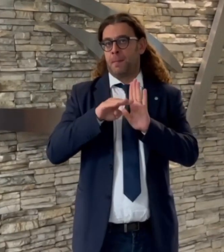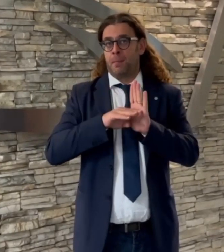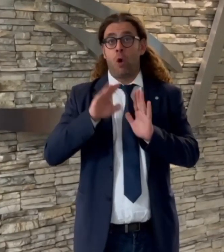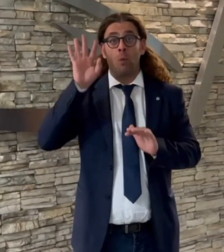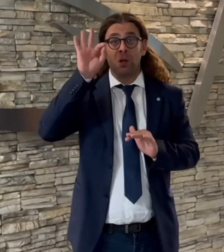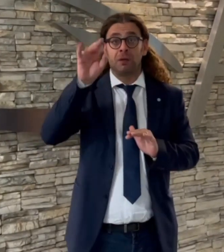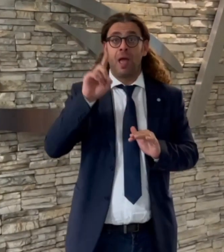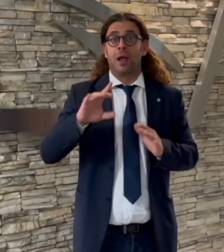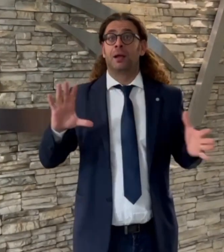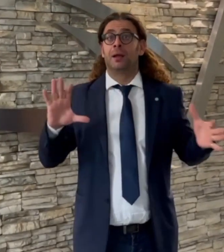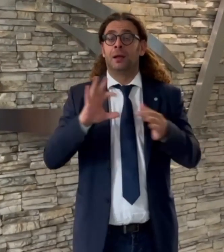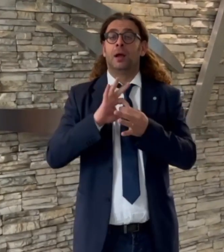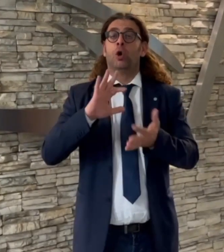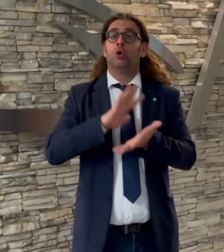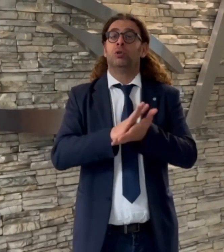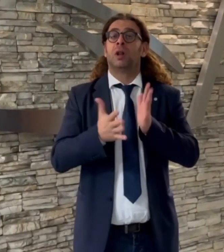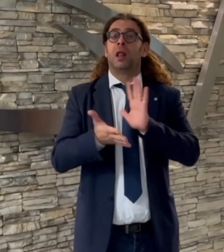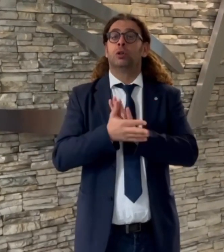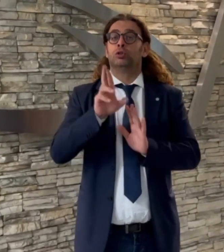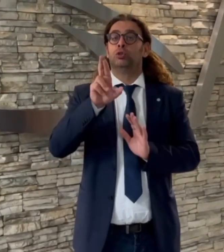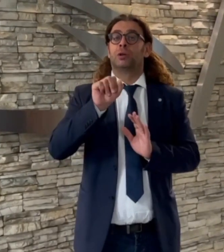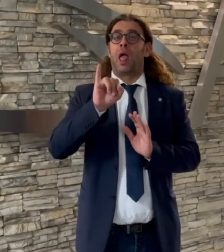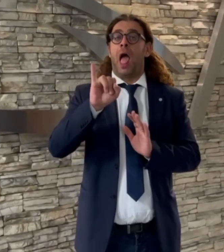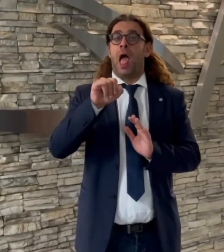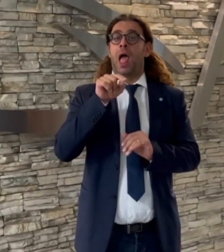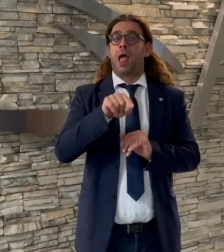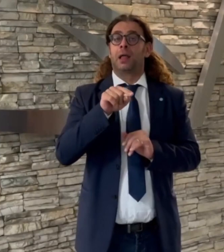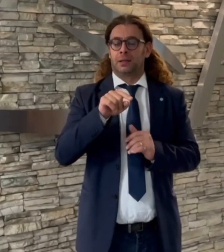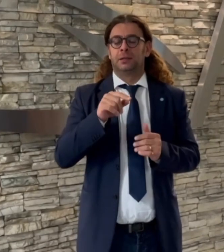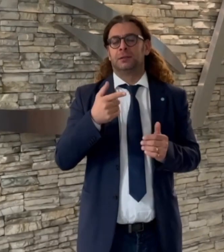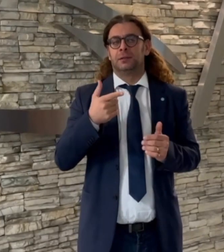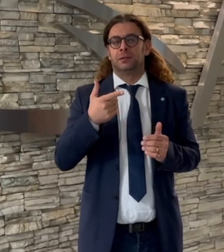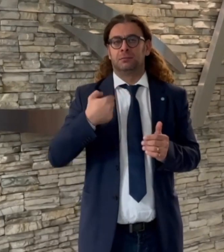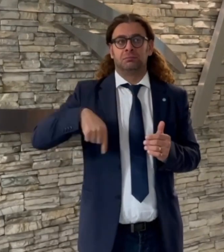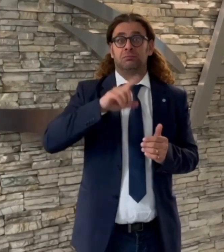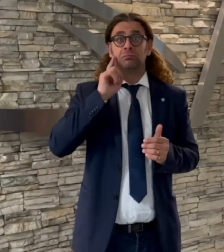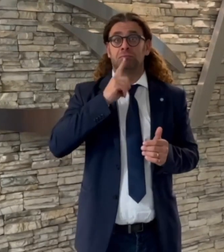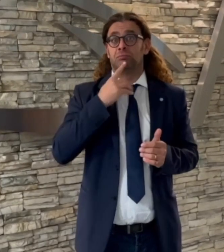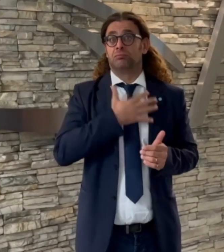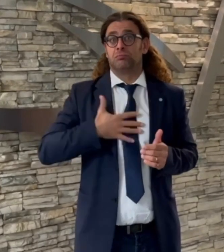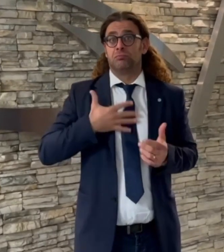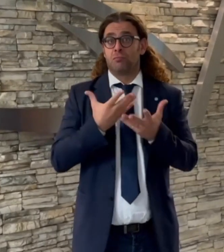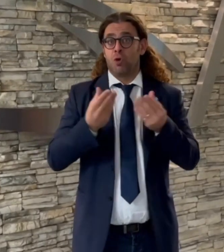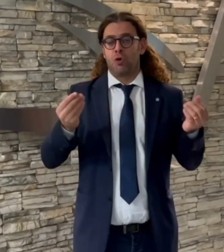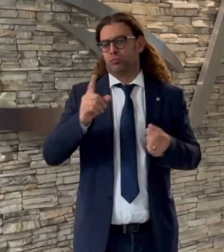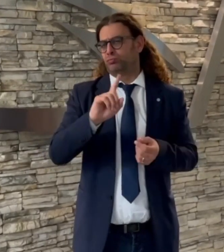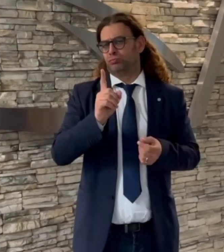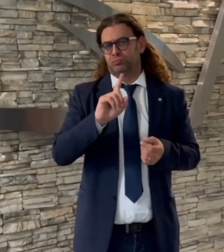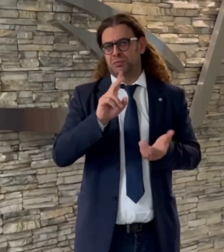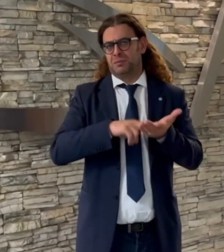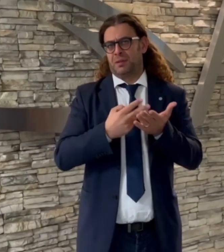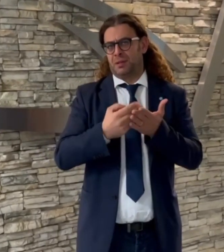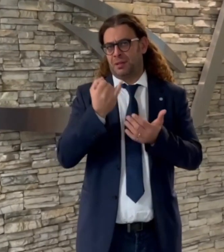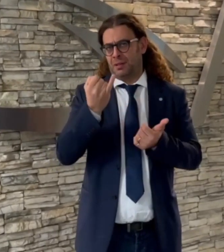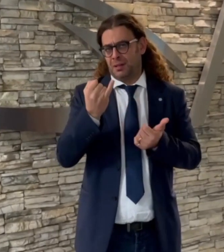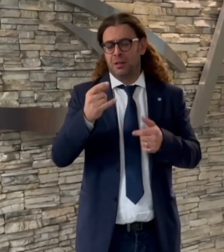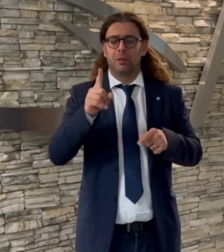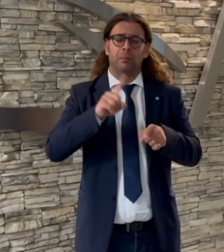contratto con la Rai, che attualmente non soddisfa i bisogni delle persone sorde. C'è poco servizio di interpretariato. Gli altri canali della Rai, come